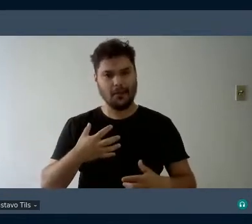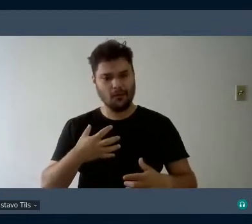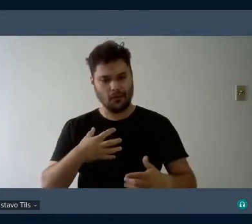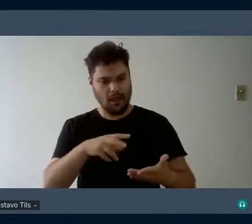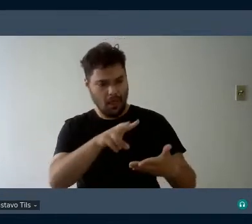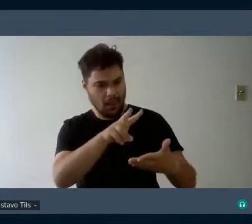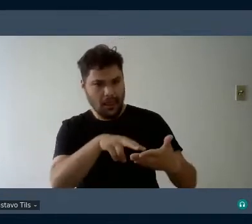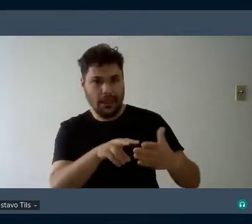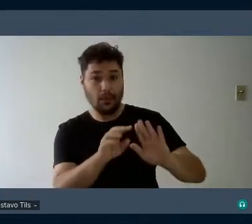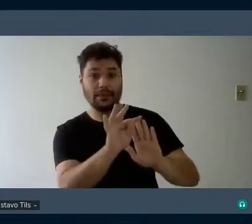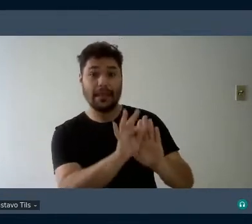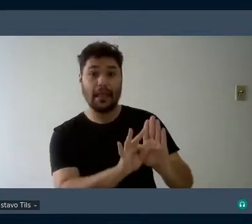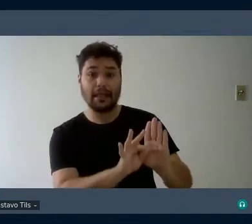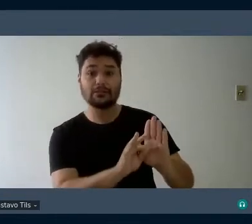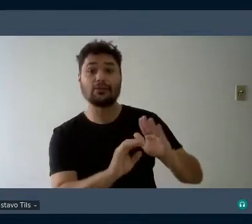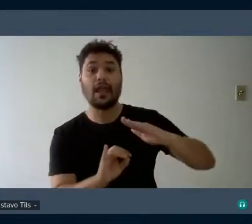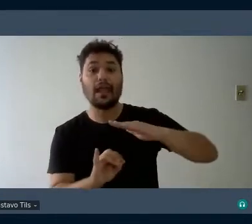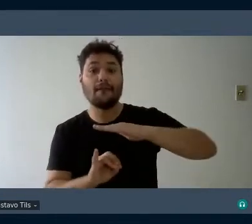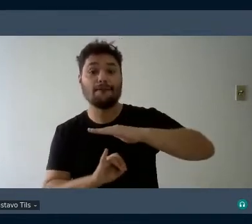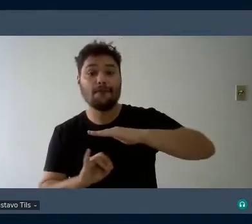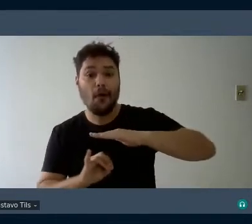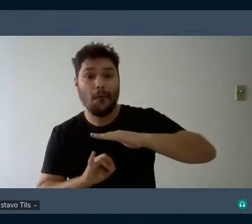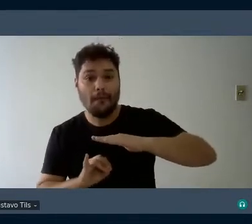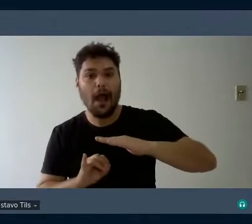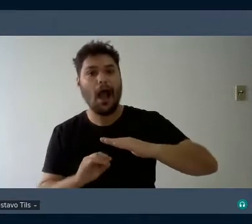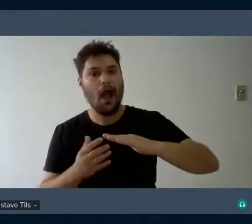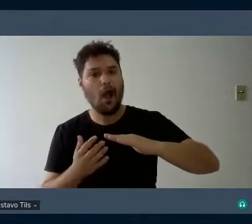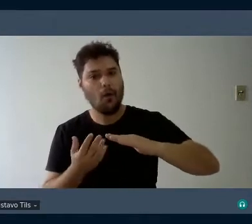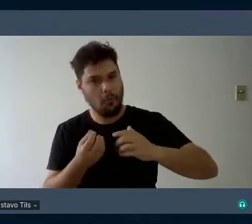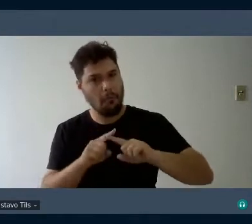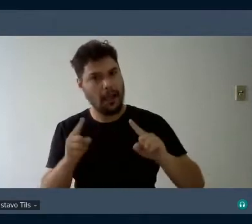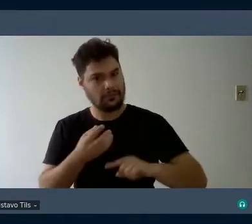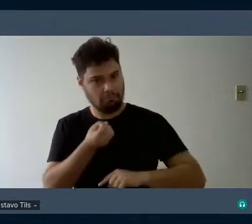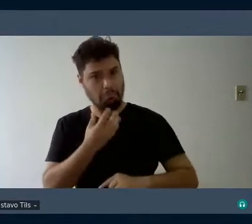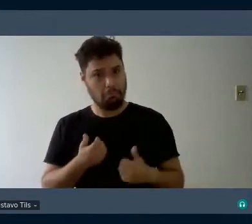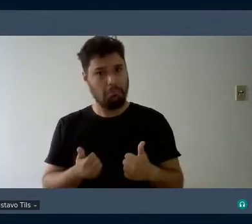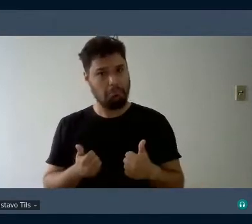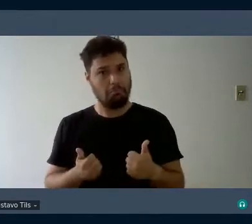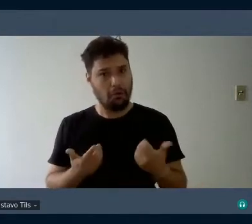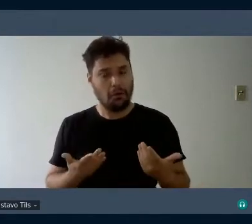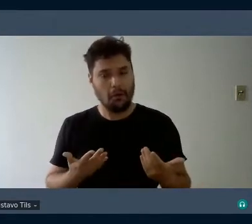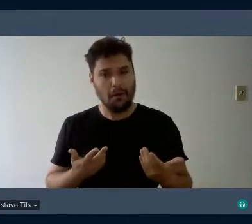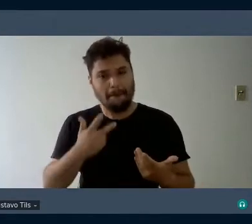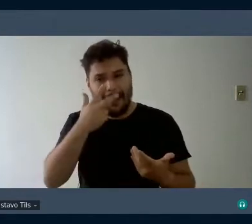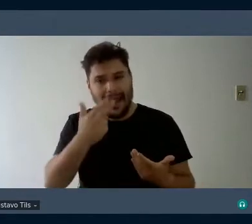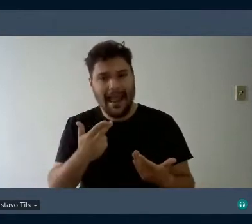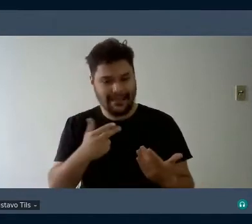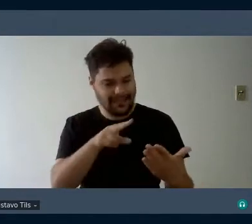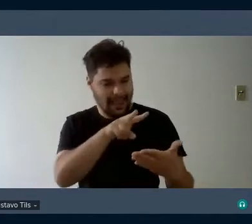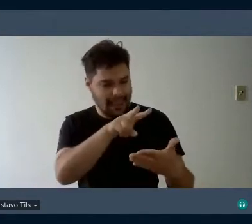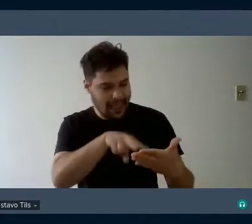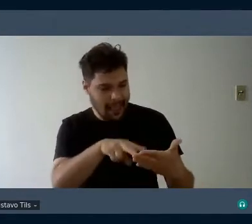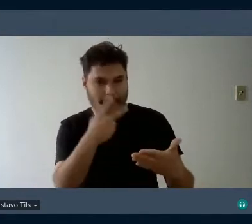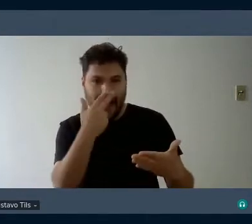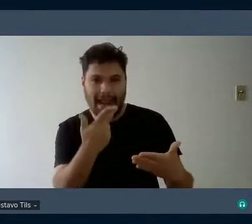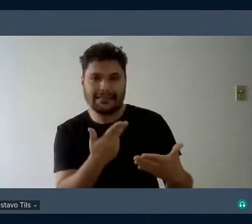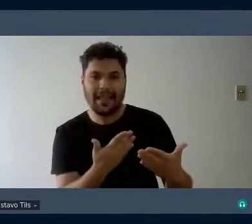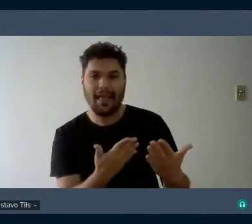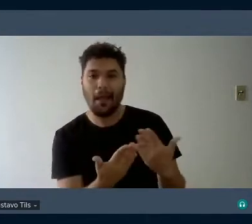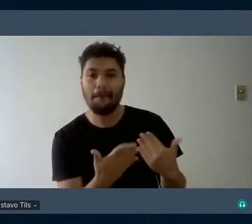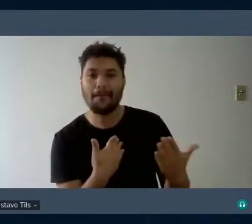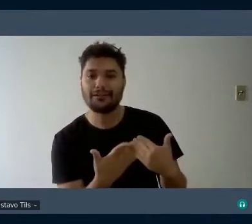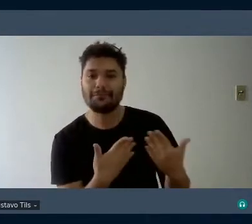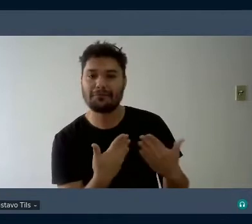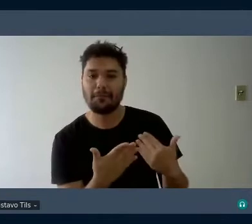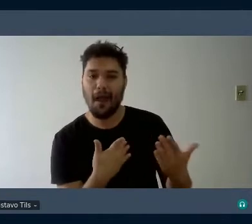em um texto escrito, e isso é digno de nota, é como se nós estivéssemos conversando com a autora, aliás, um diálogo